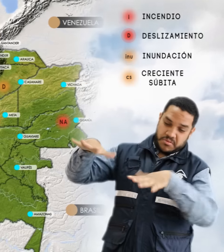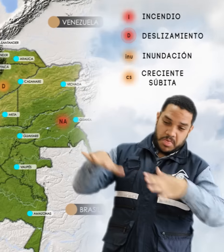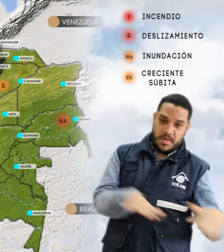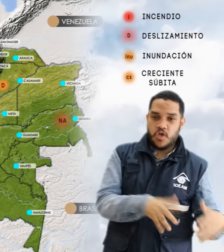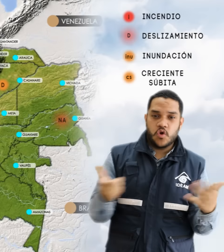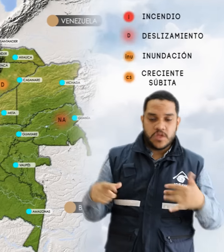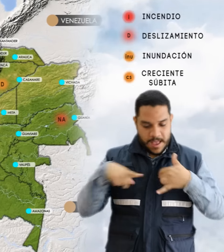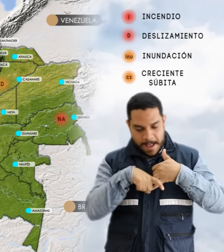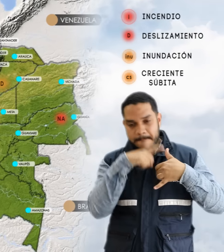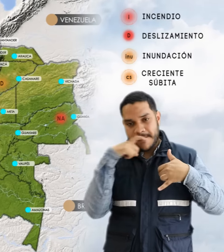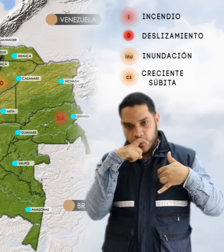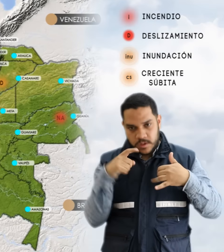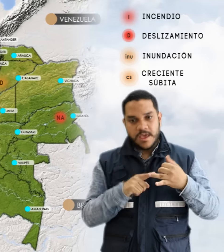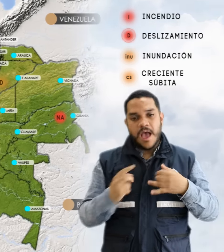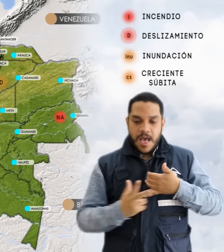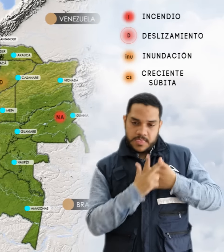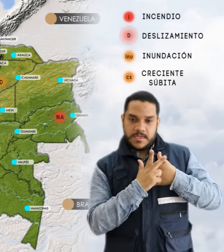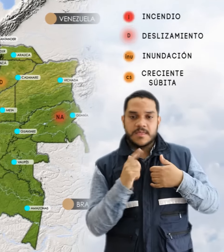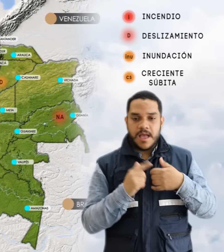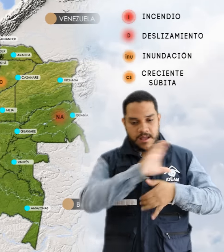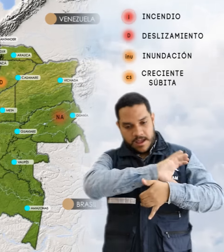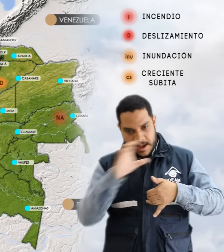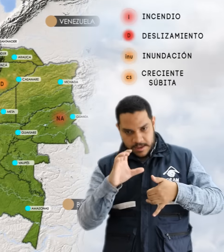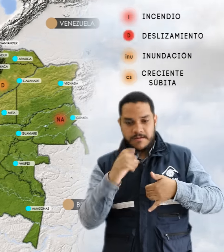Andina, Caribe, Pacífica y Orinoquía.